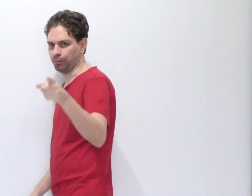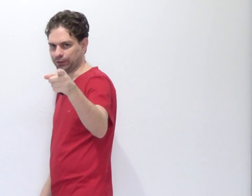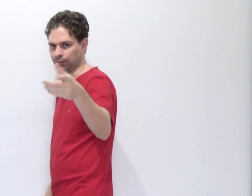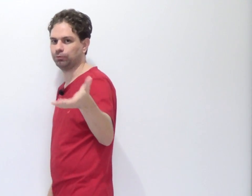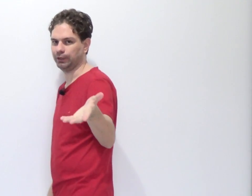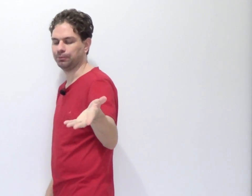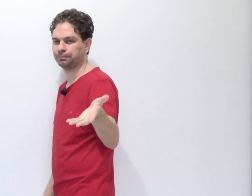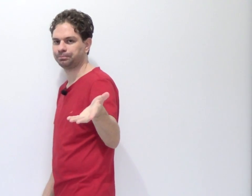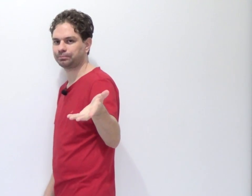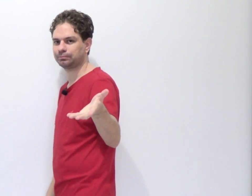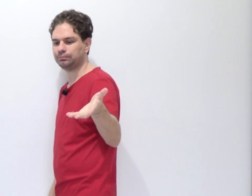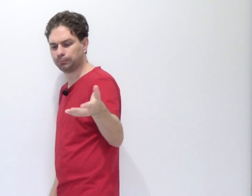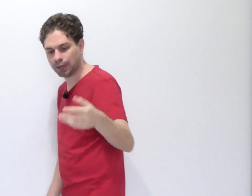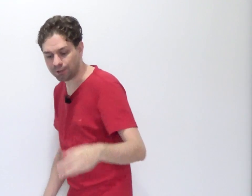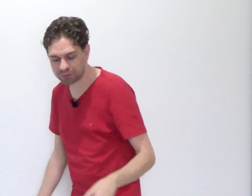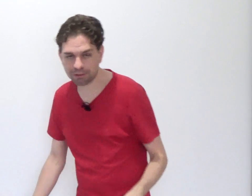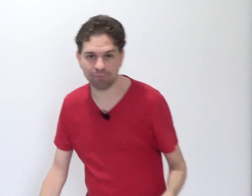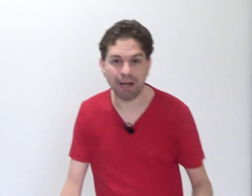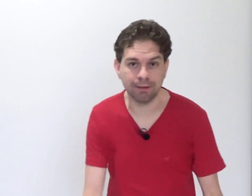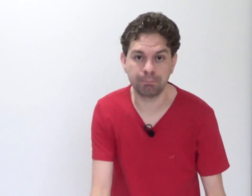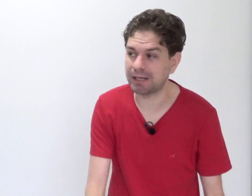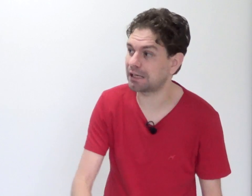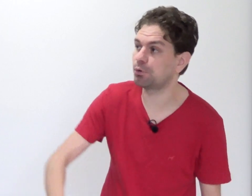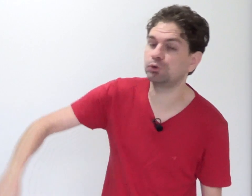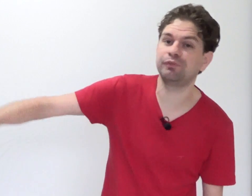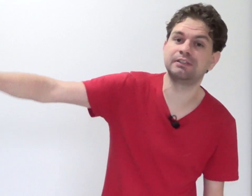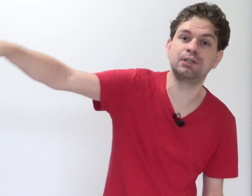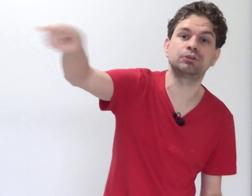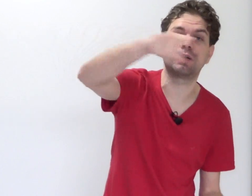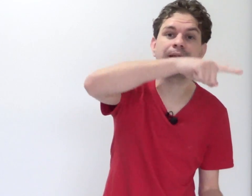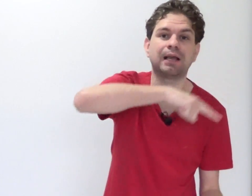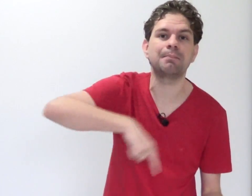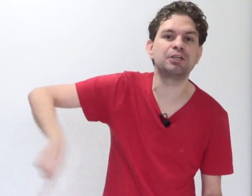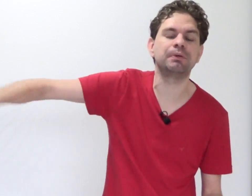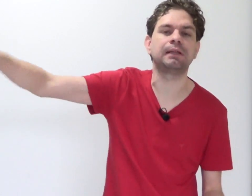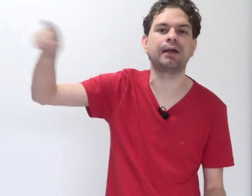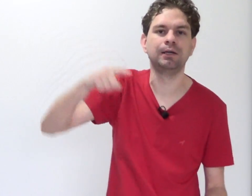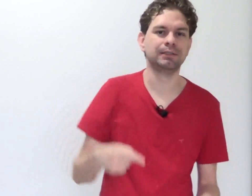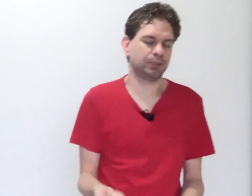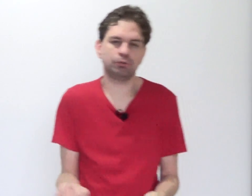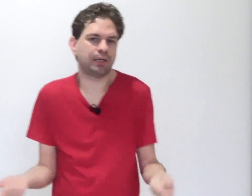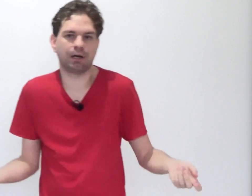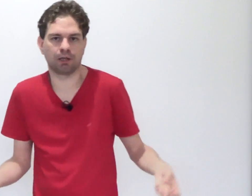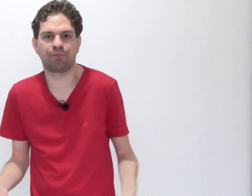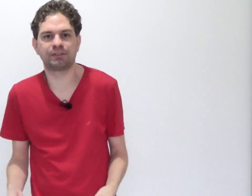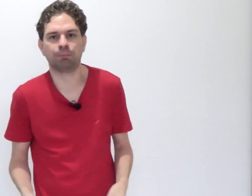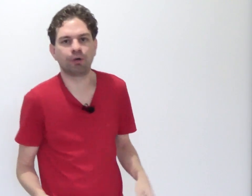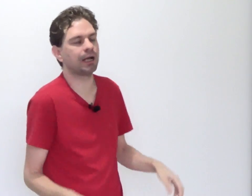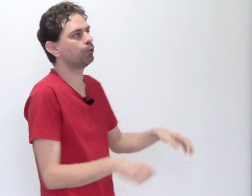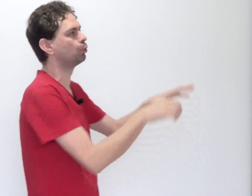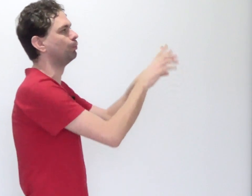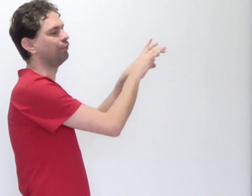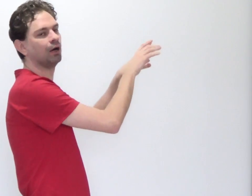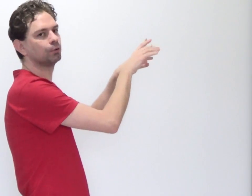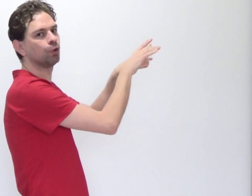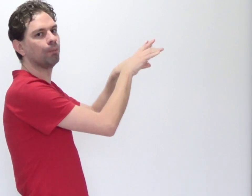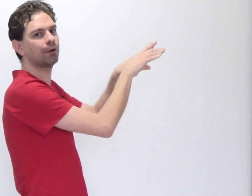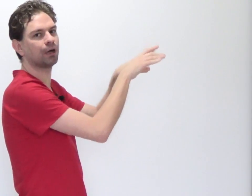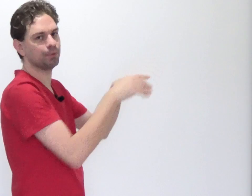cometendo um crime. Aí você vai, percebe que os vizinhos também têm a mesma ideia. Vocês não chegaram lá no Facebook e criaram um grupo? Vamos roubar o caminhão.